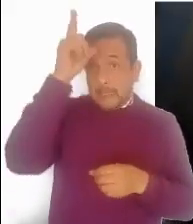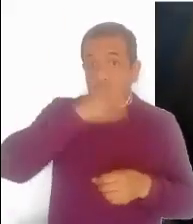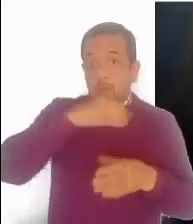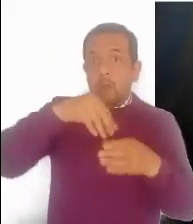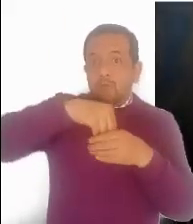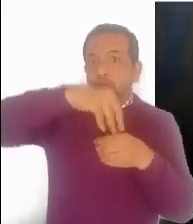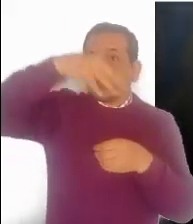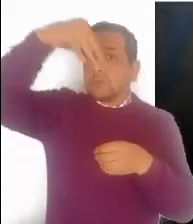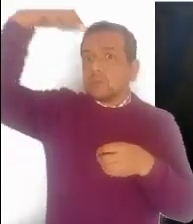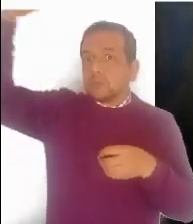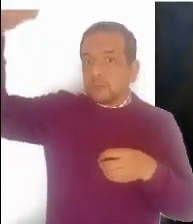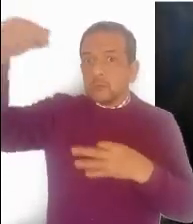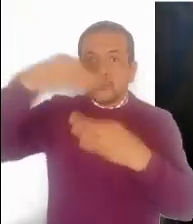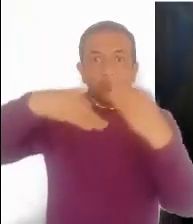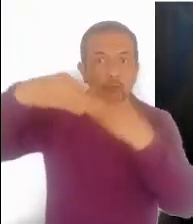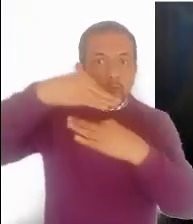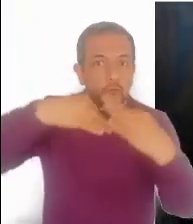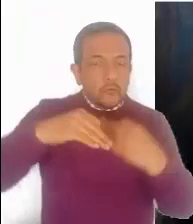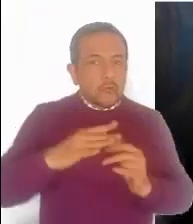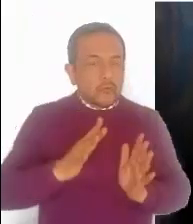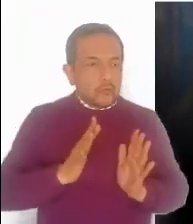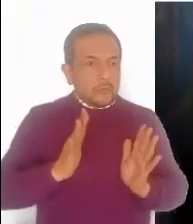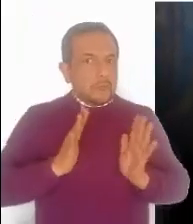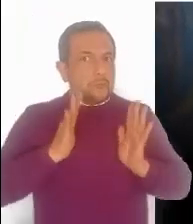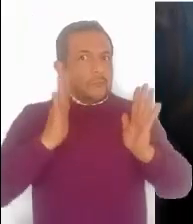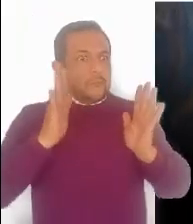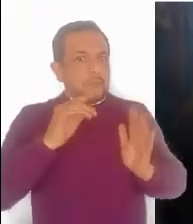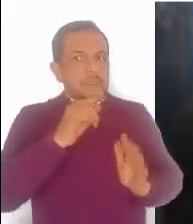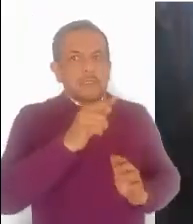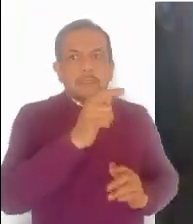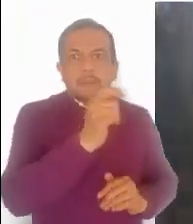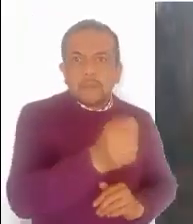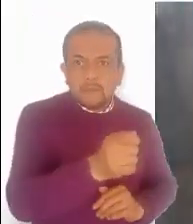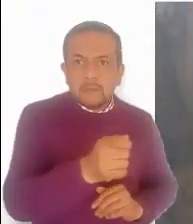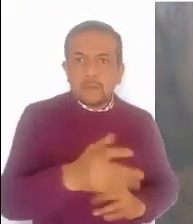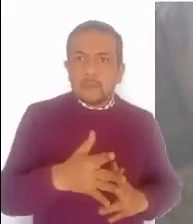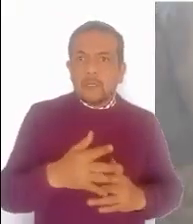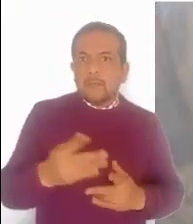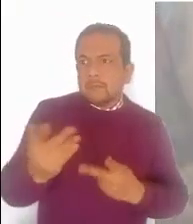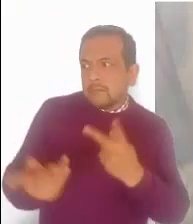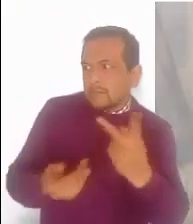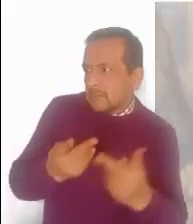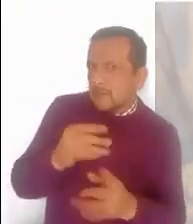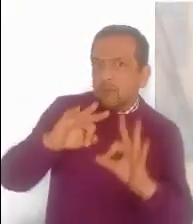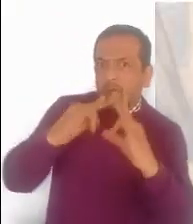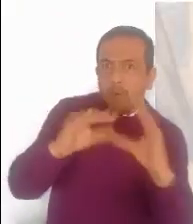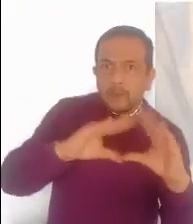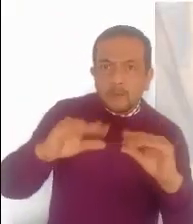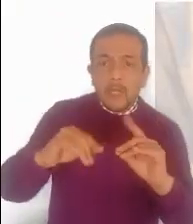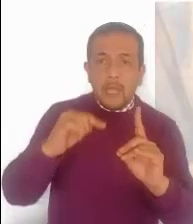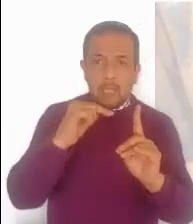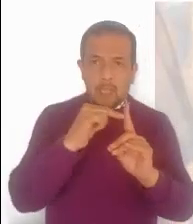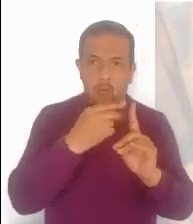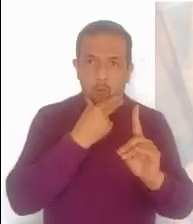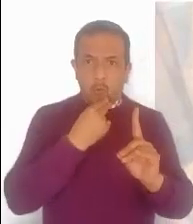estupefactos y se preguntaban, ¿Qué es esto? ¿Qué nueva doctrina es esta? Este hombre